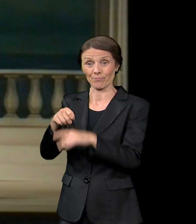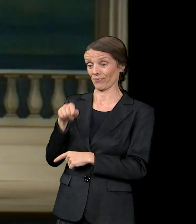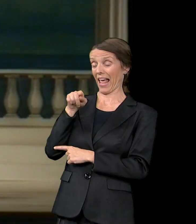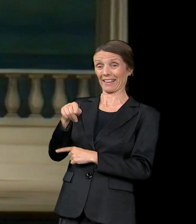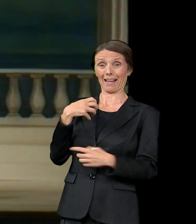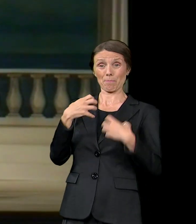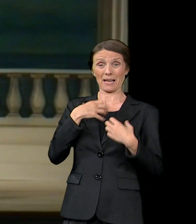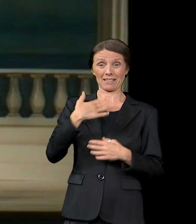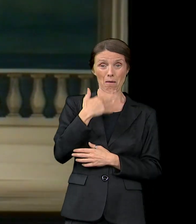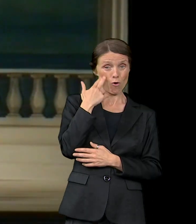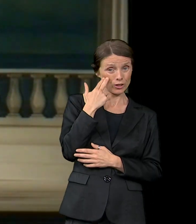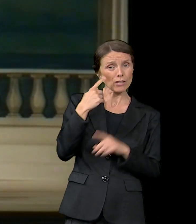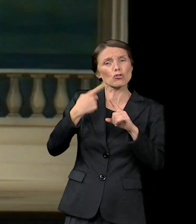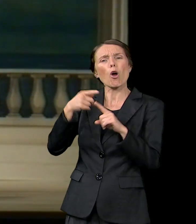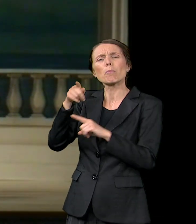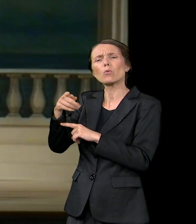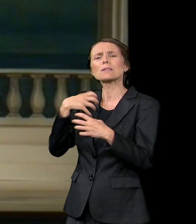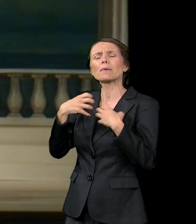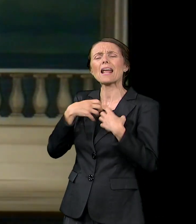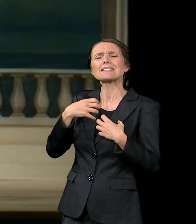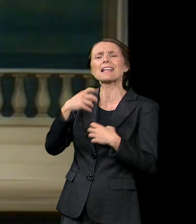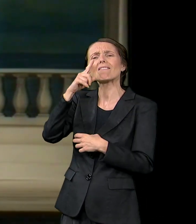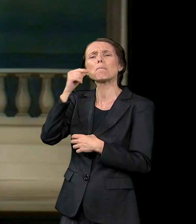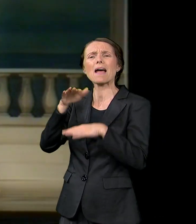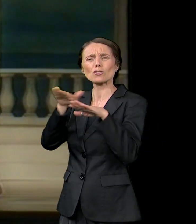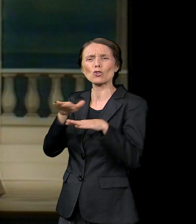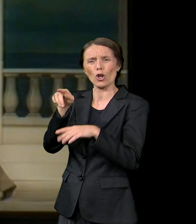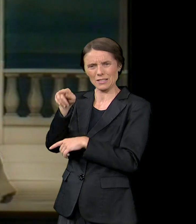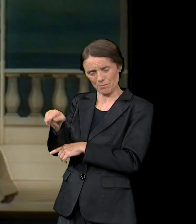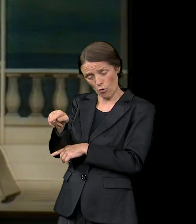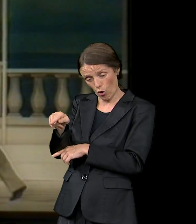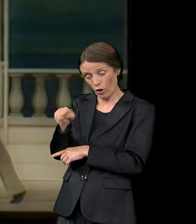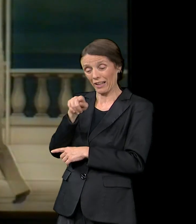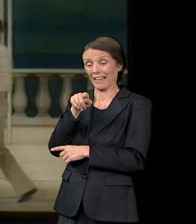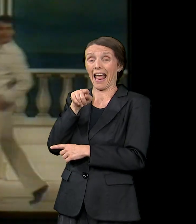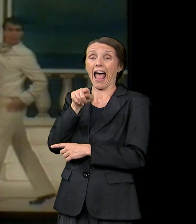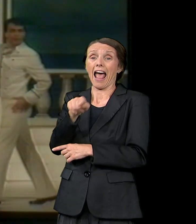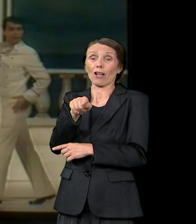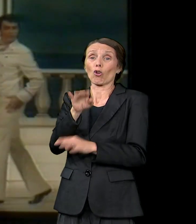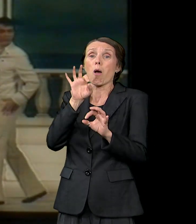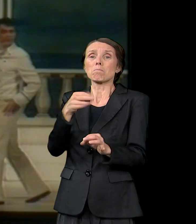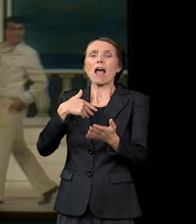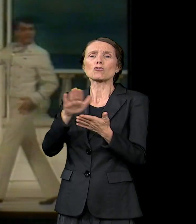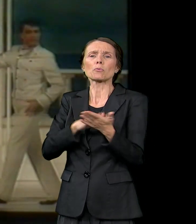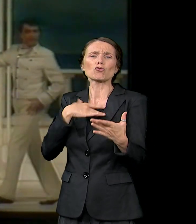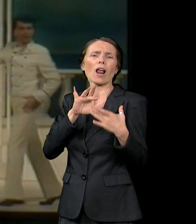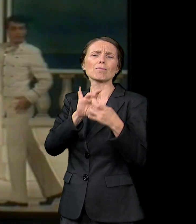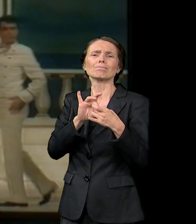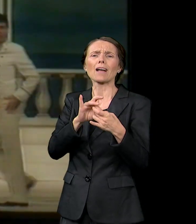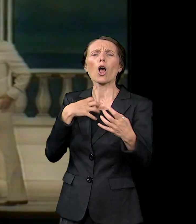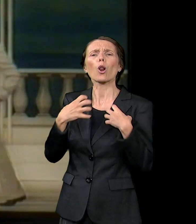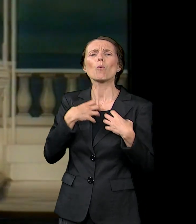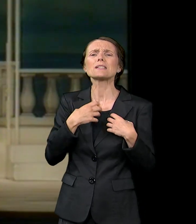saradnja ne samo u smislu kostimografa sa Tanjom Boškovići i sa